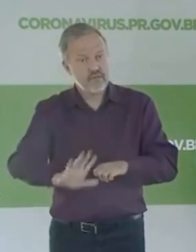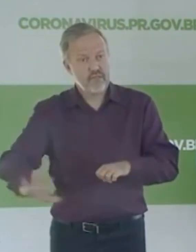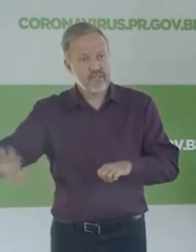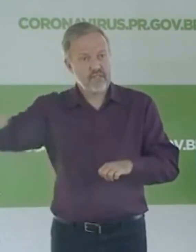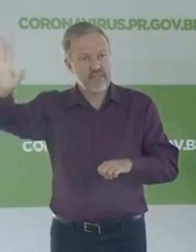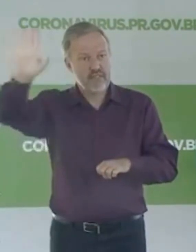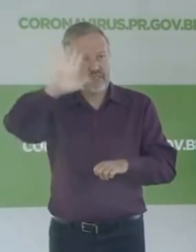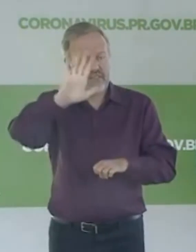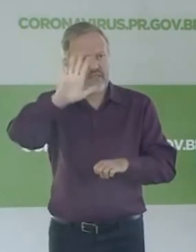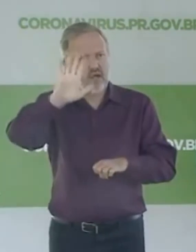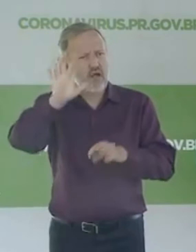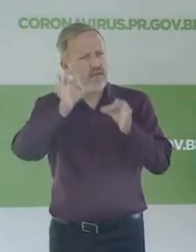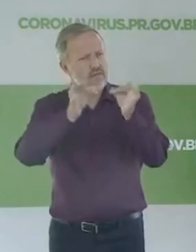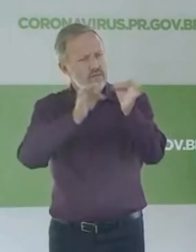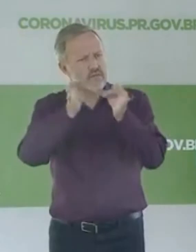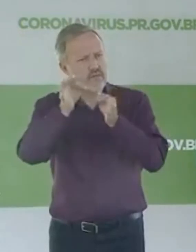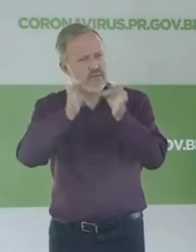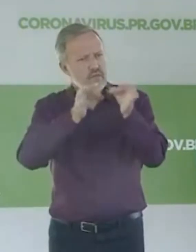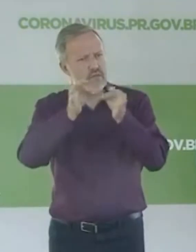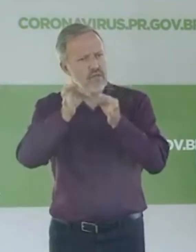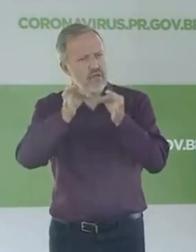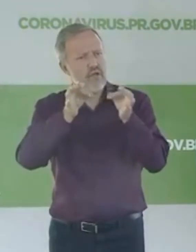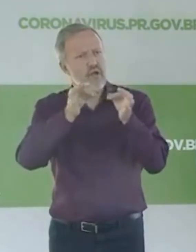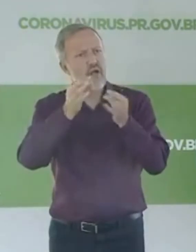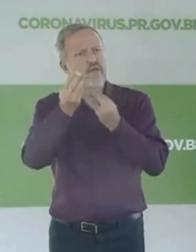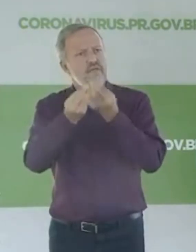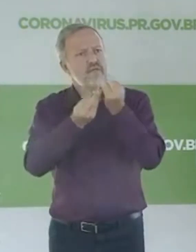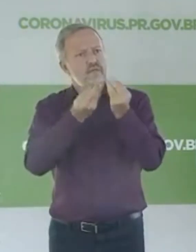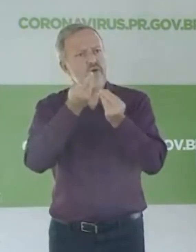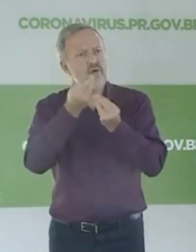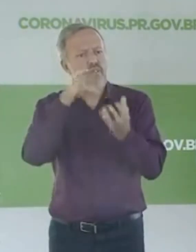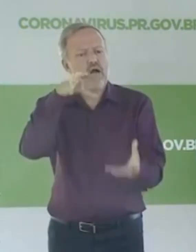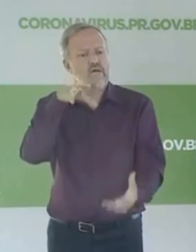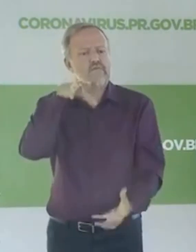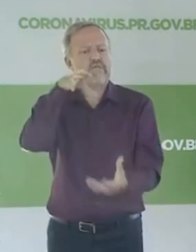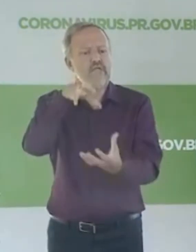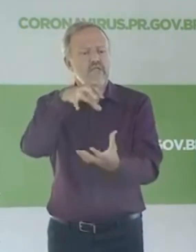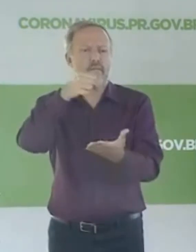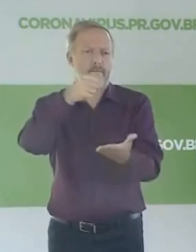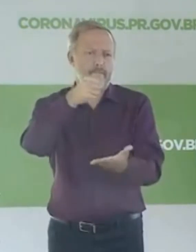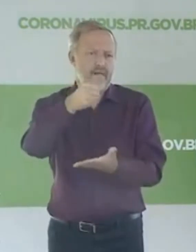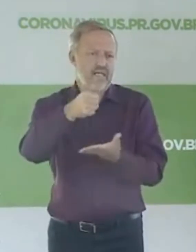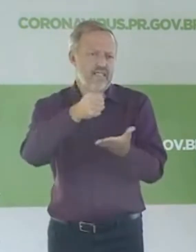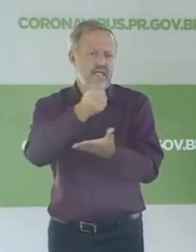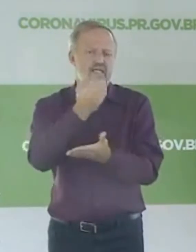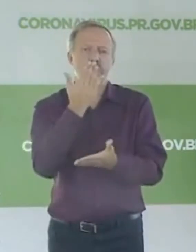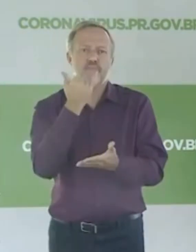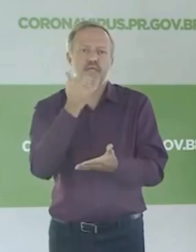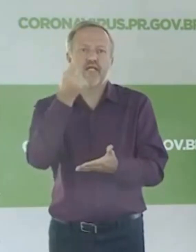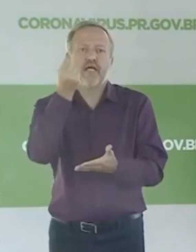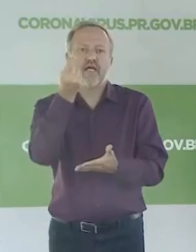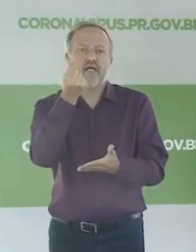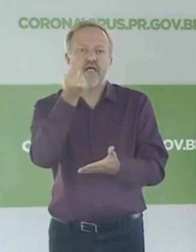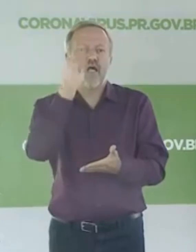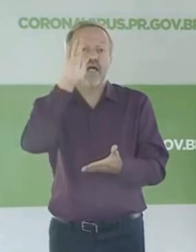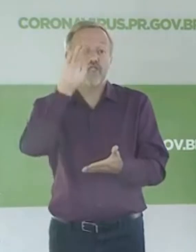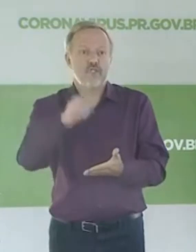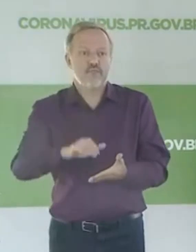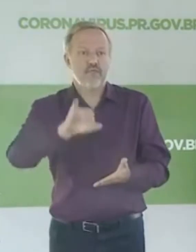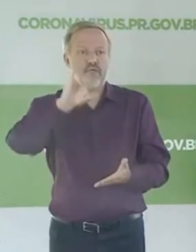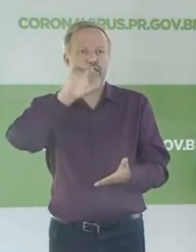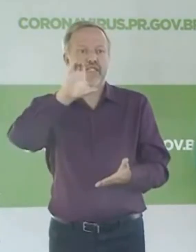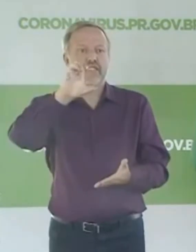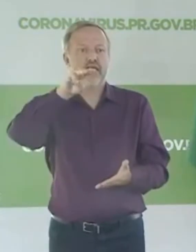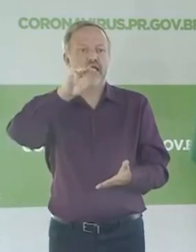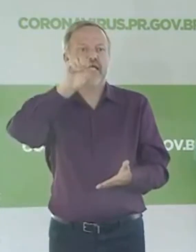discutir isso de forma conjunta. A ideia é trabalhar conjuntamente o governo federal para buscar a melhor alternativa. Uma das situações que estão sendo levadas em consideração agora é a